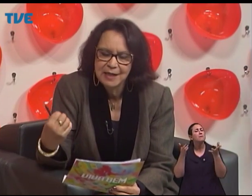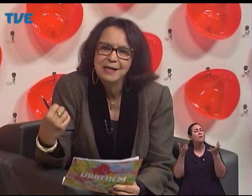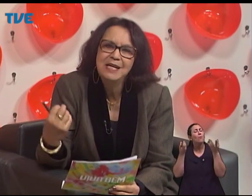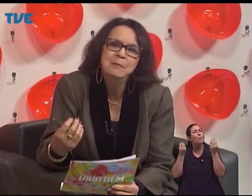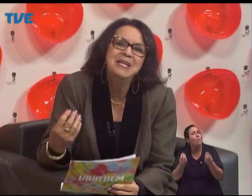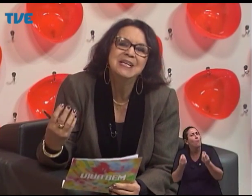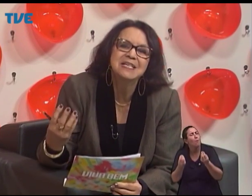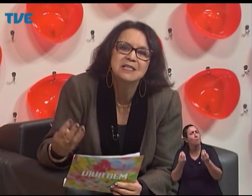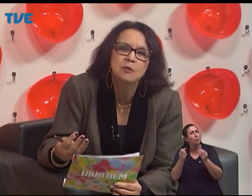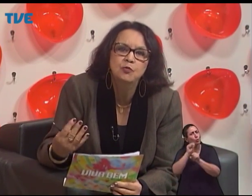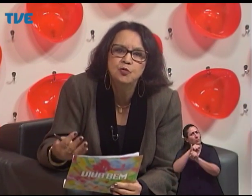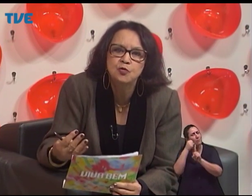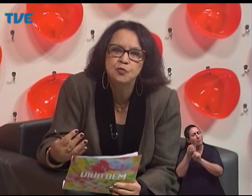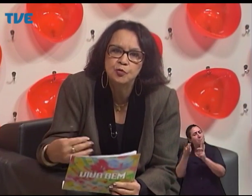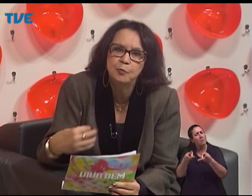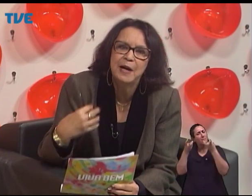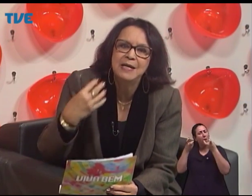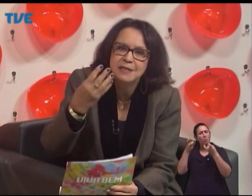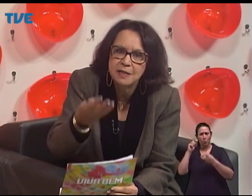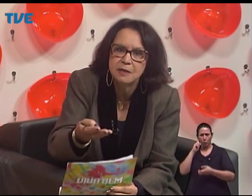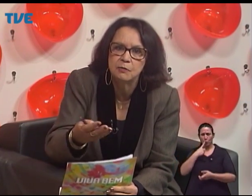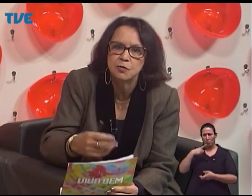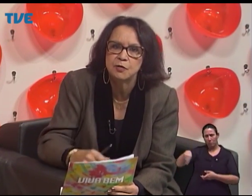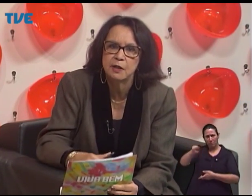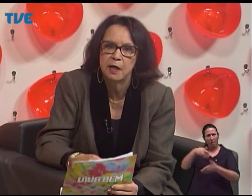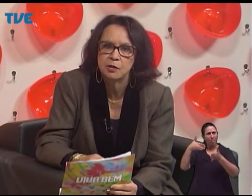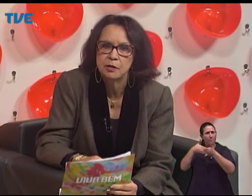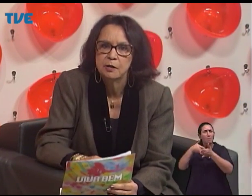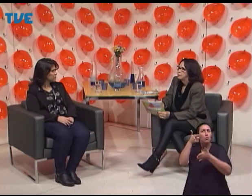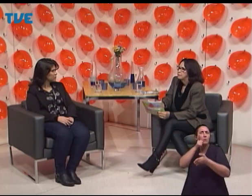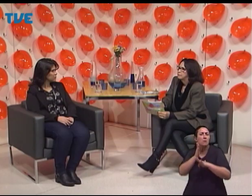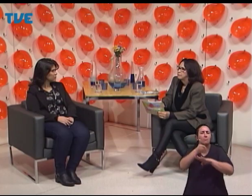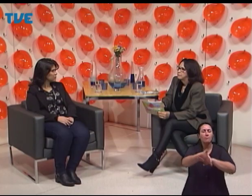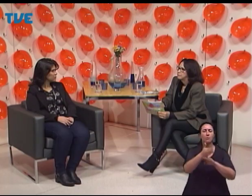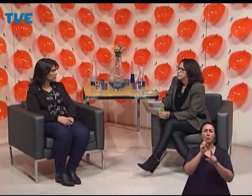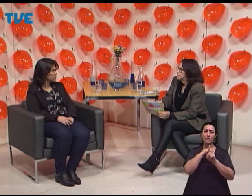essa limitação do surdo para a inserção na sociedade?